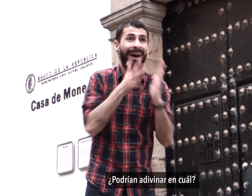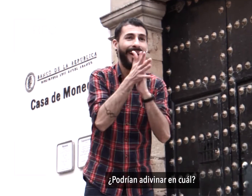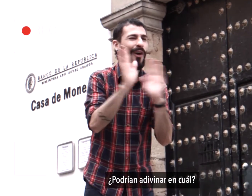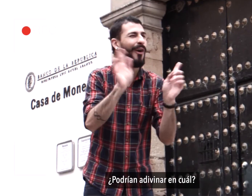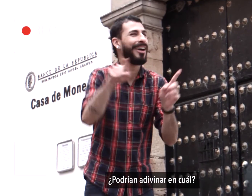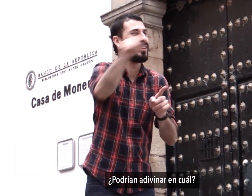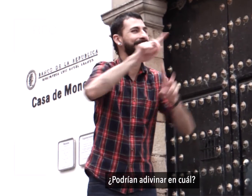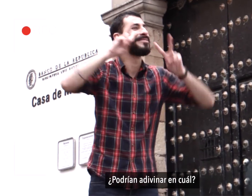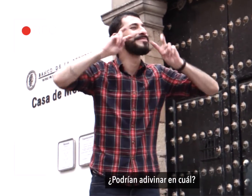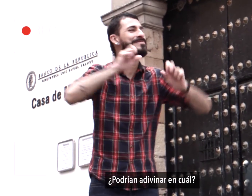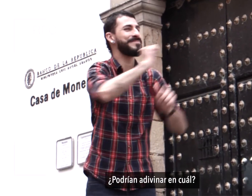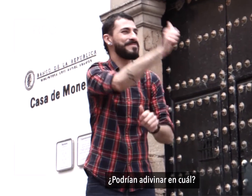¿Podrían adivinar cuál?